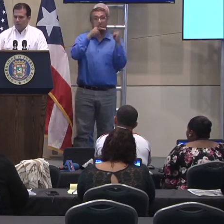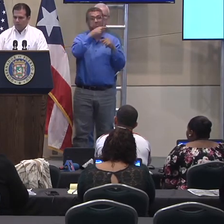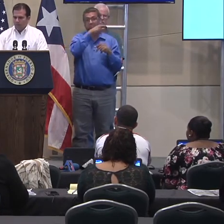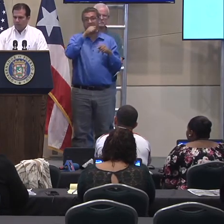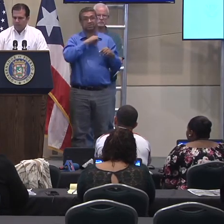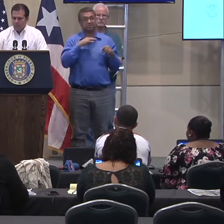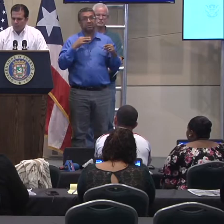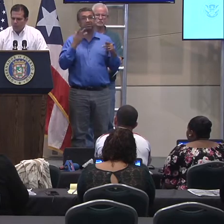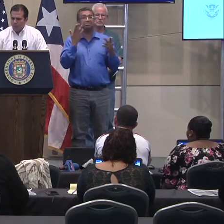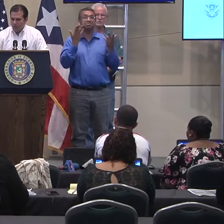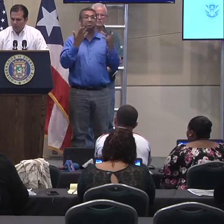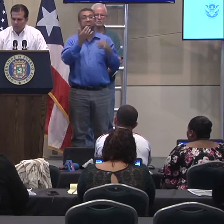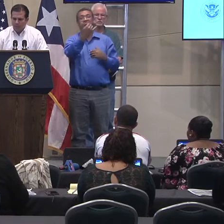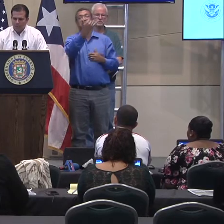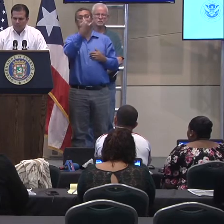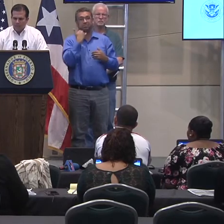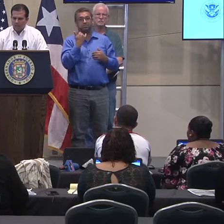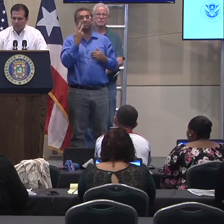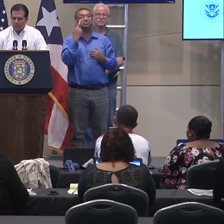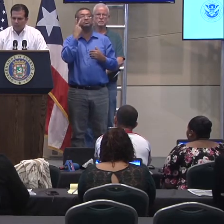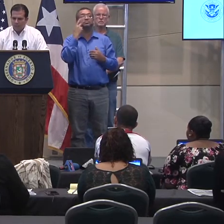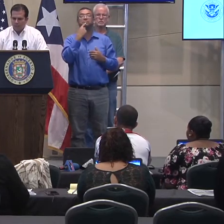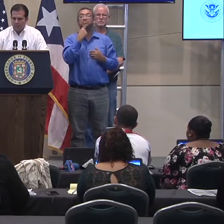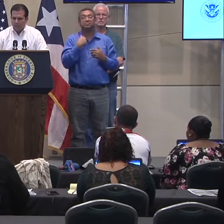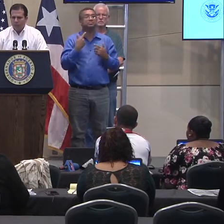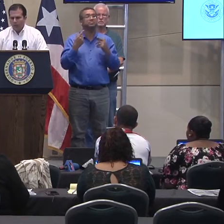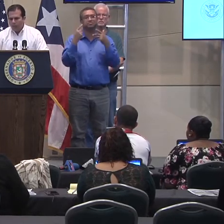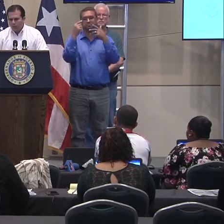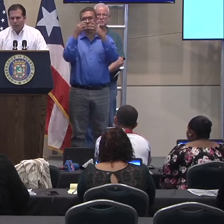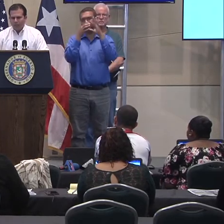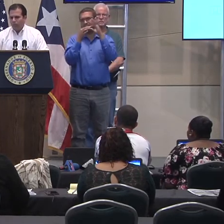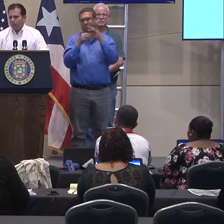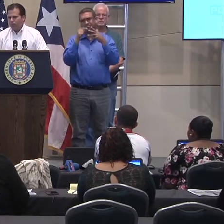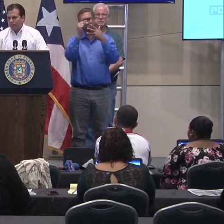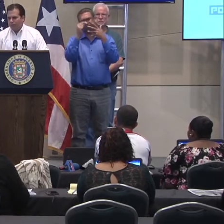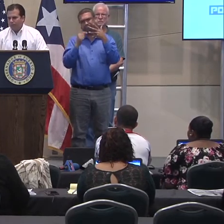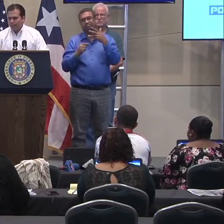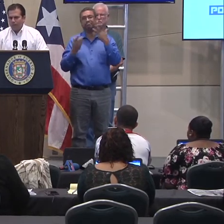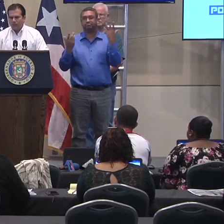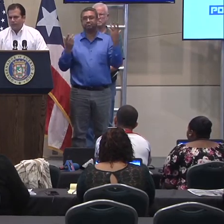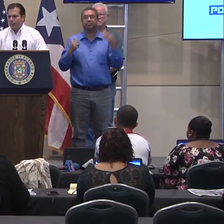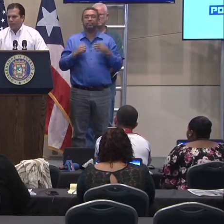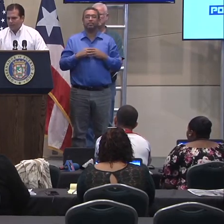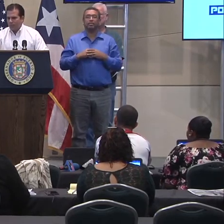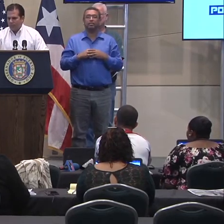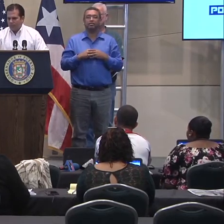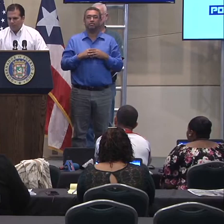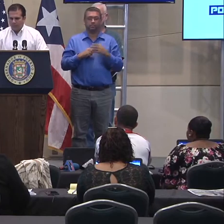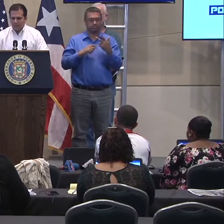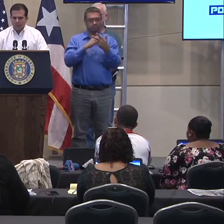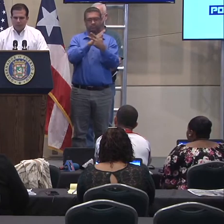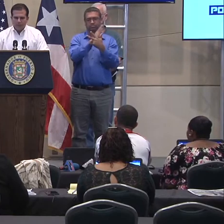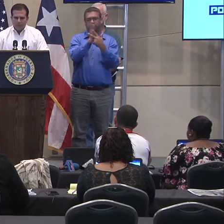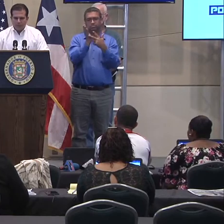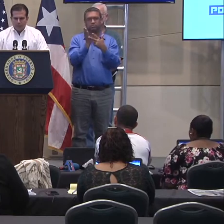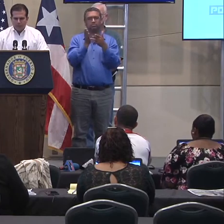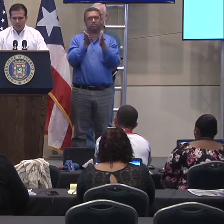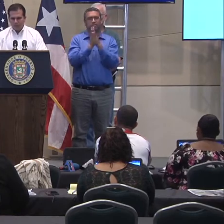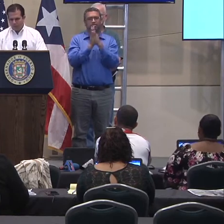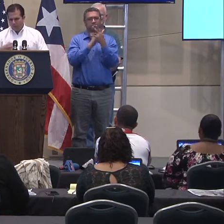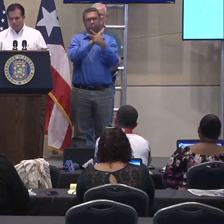cuáles son los pasos a seguir y las decisiones que se han tomado con esas tres peticiones administrativas.